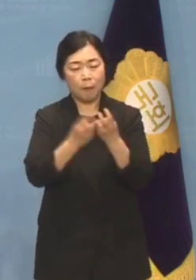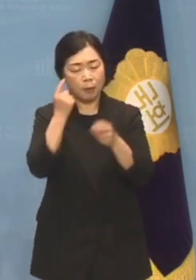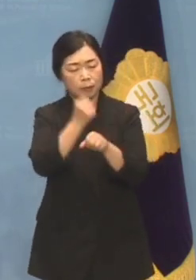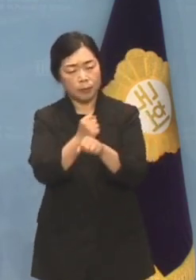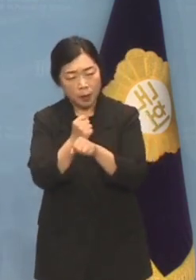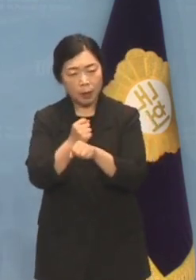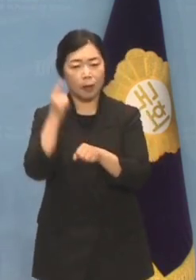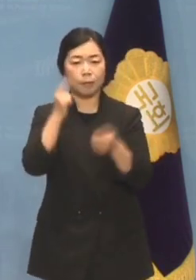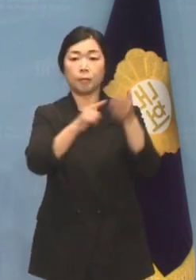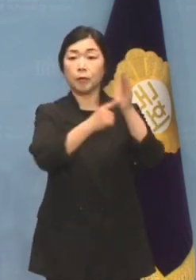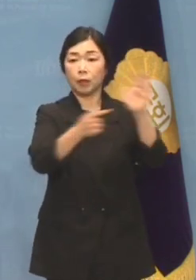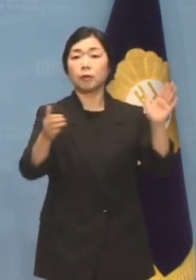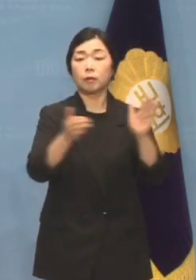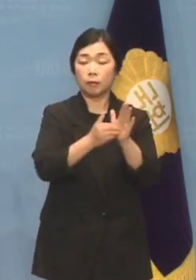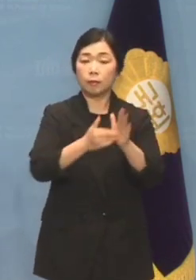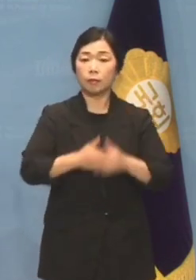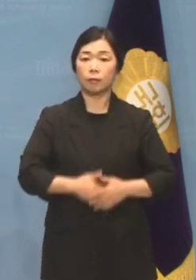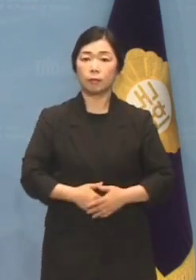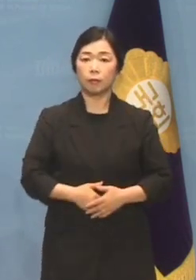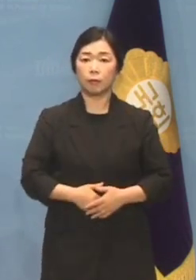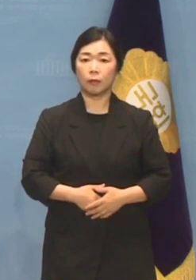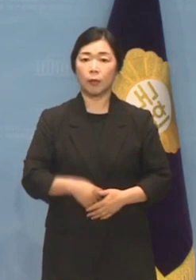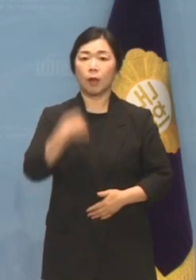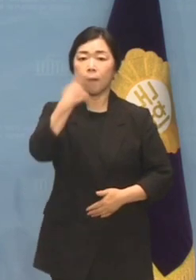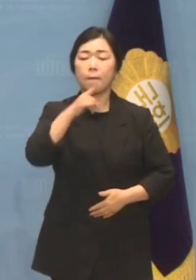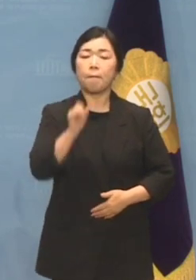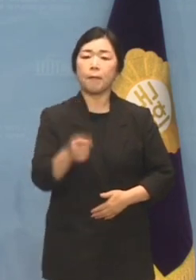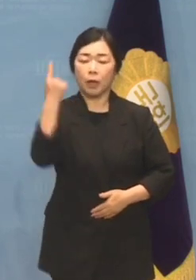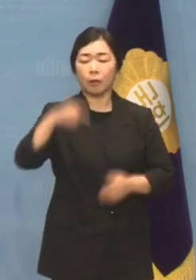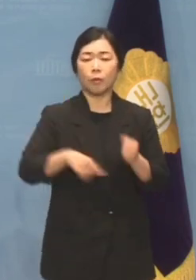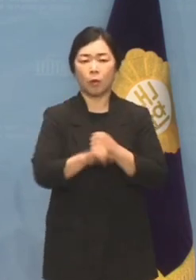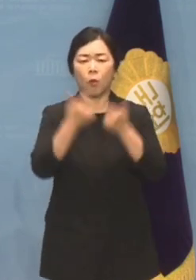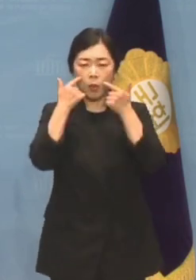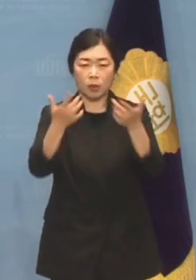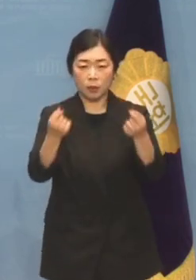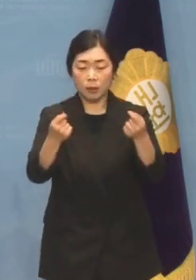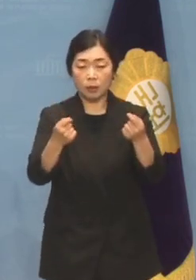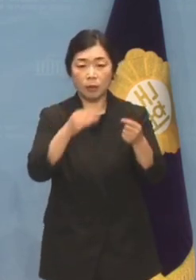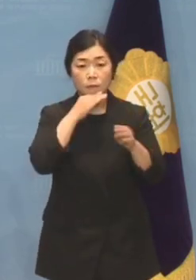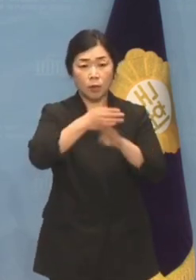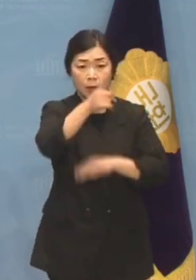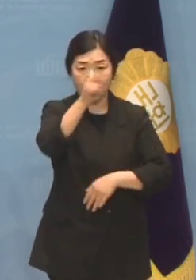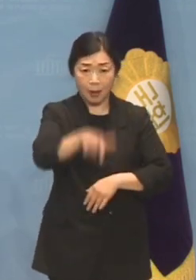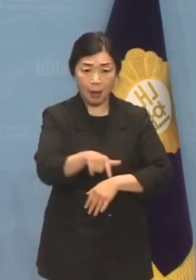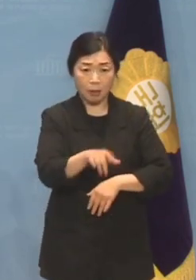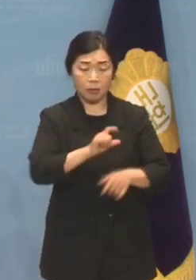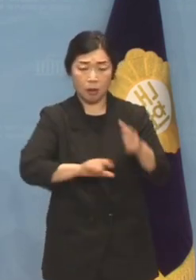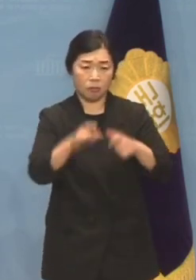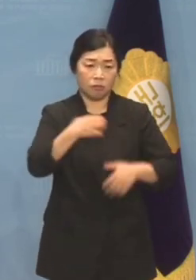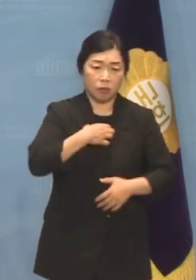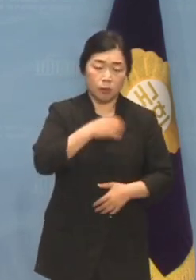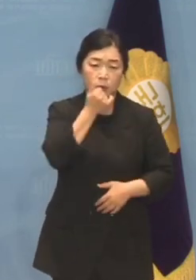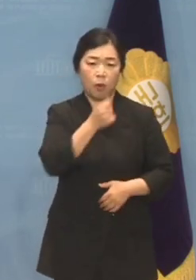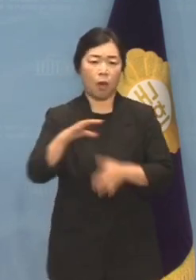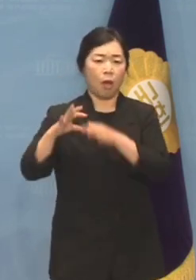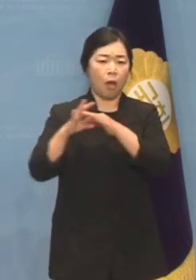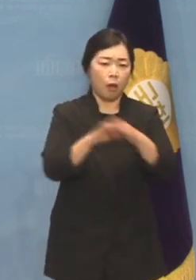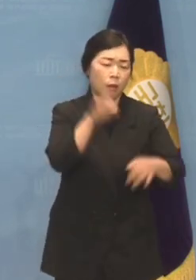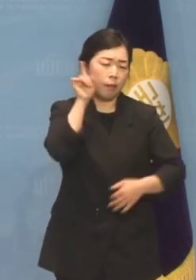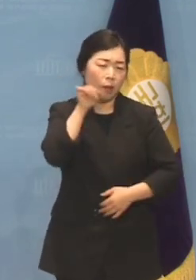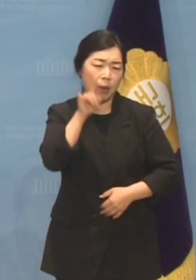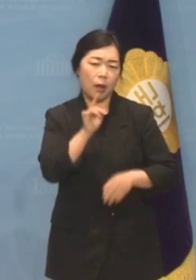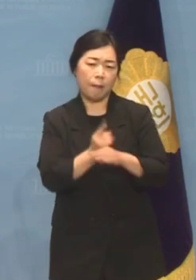소신을 밝혔습니다. 발언의 취지는 명확합니다. 북한의 핵이 고도화되고 연일 미사일 실험을